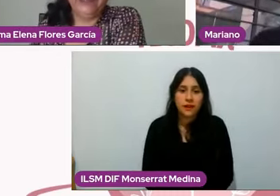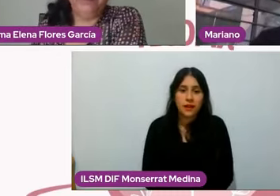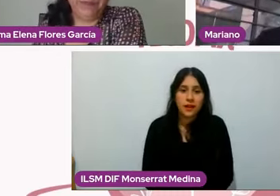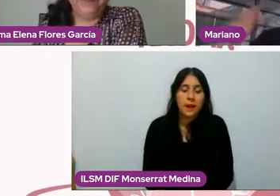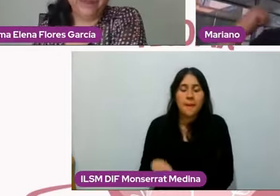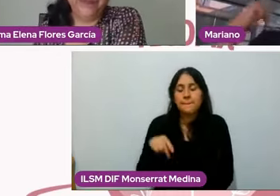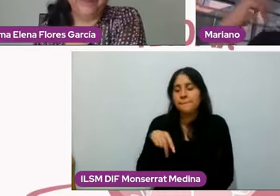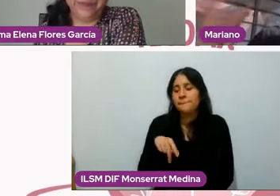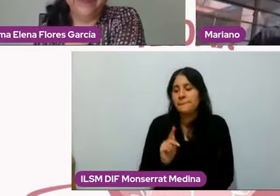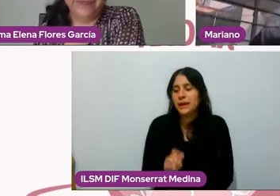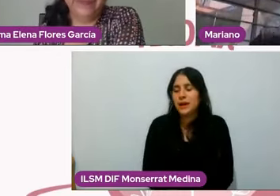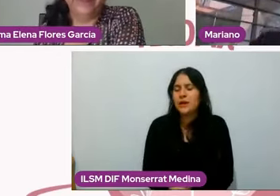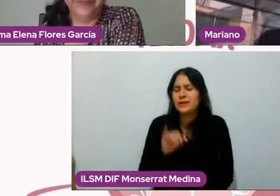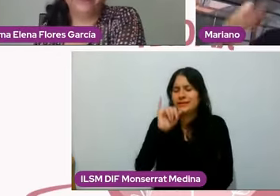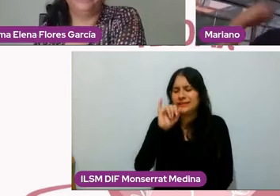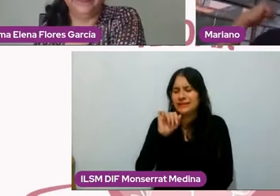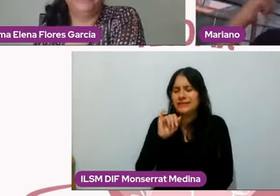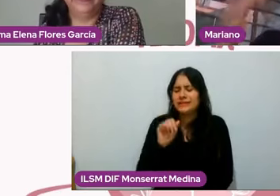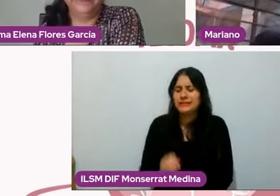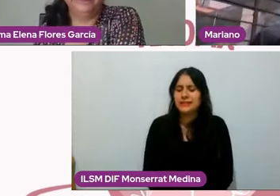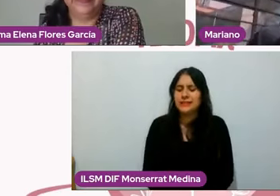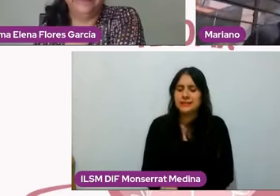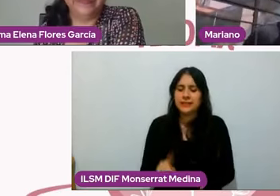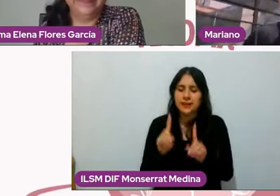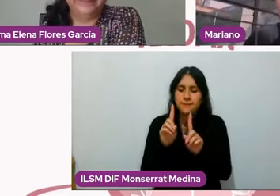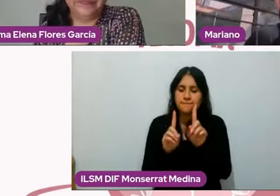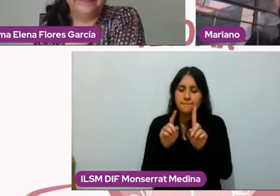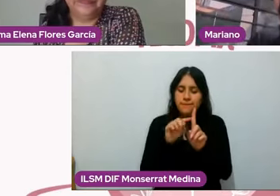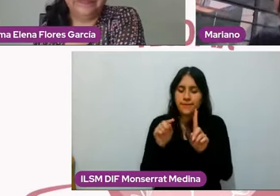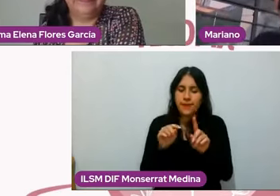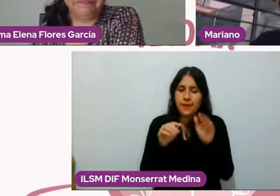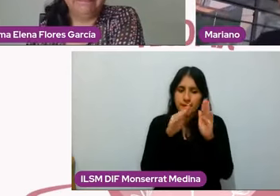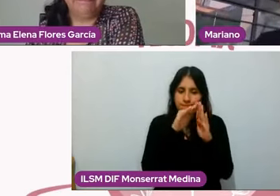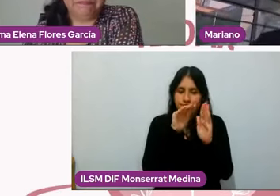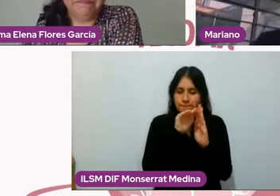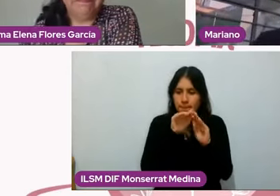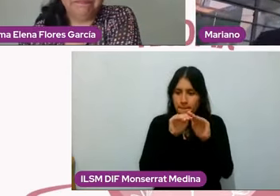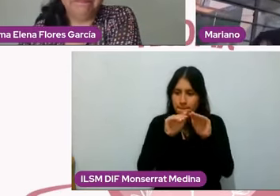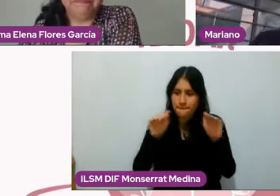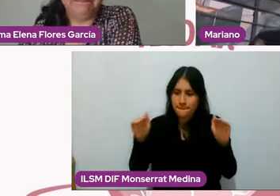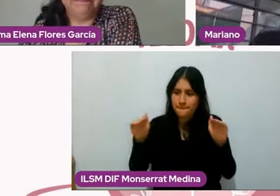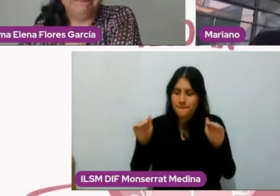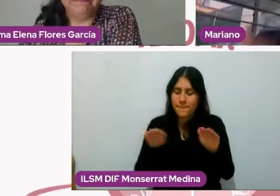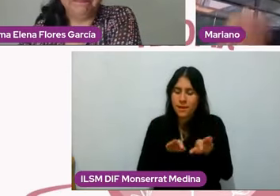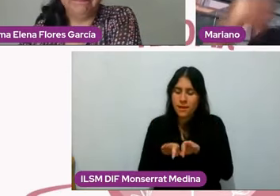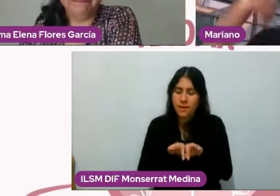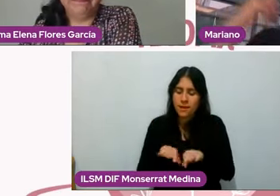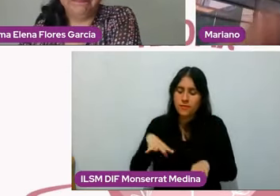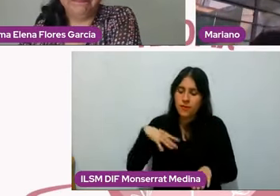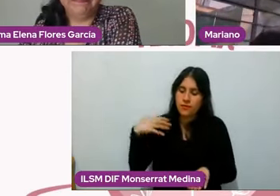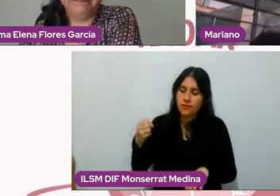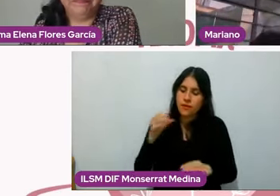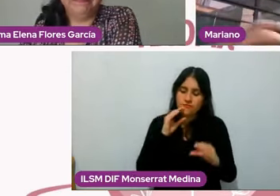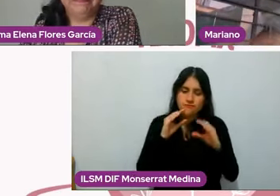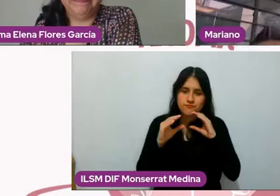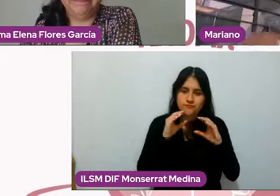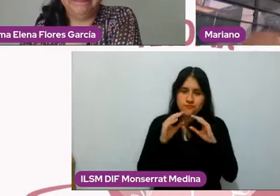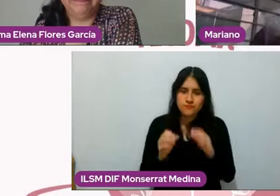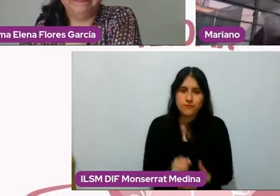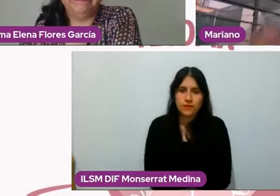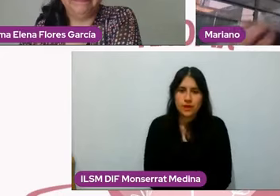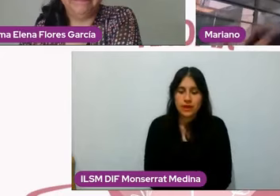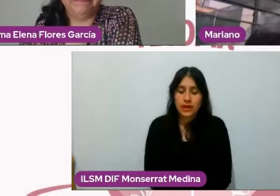reciprocidad claro que el hablar claro que el estar comunicándose y sobre todo el ser honestos